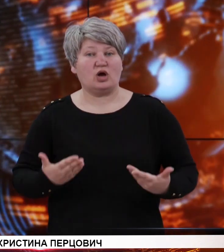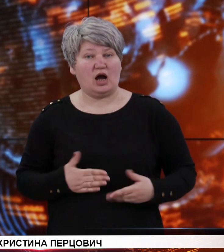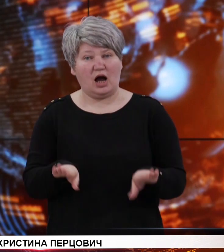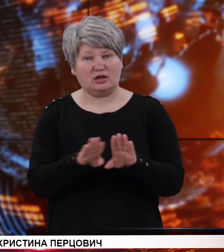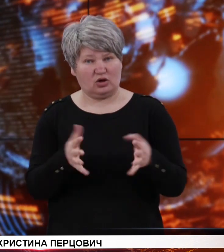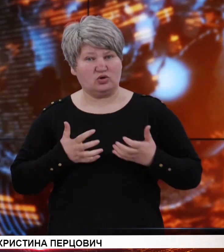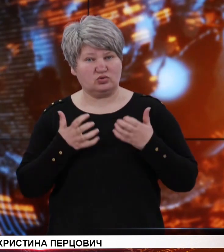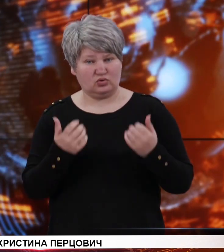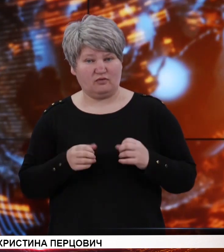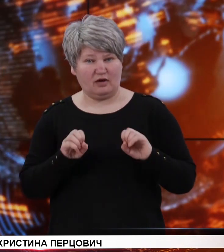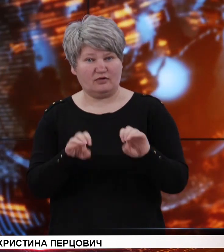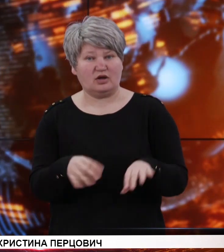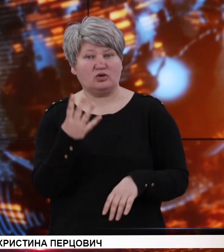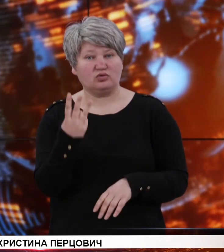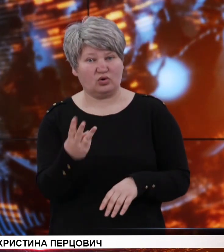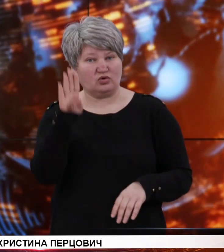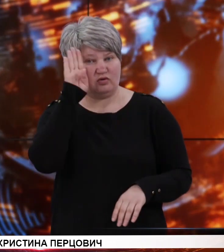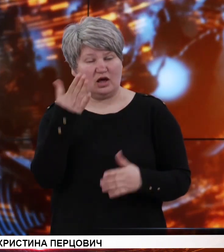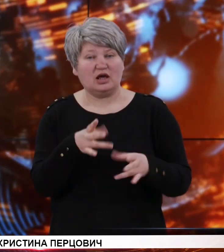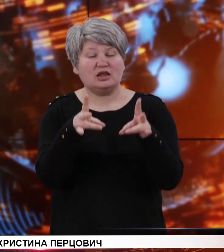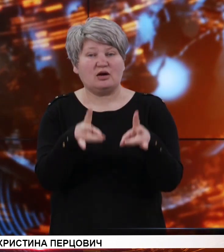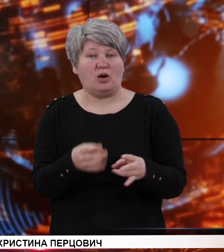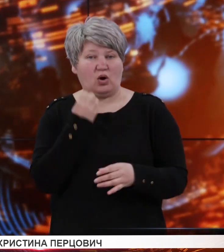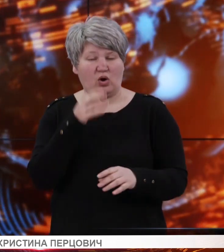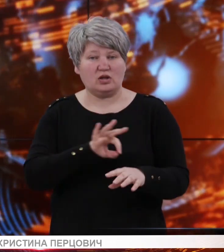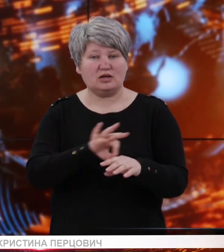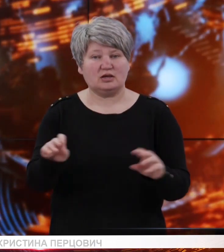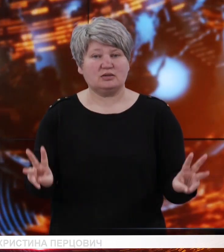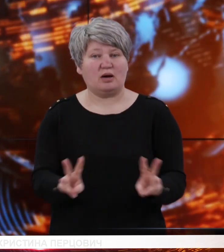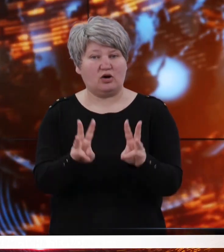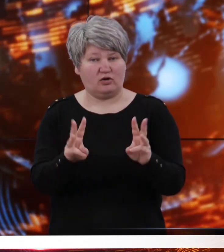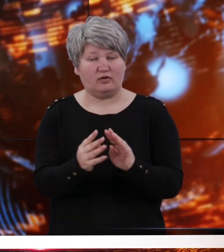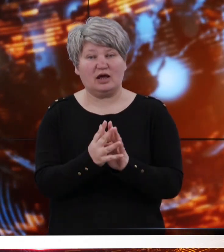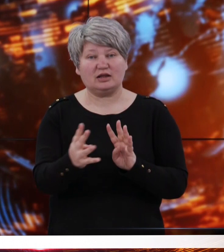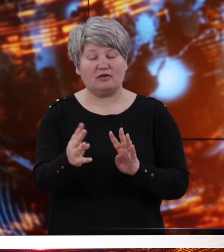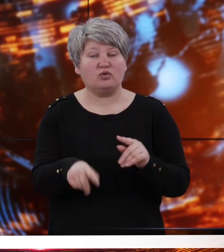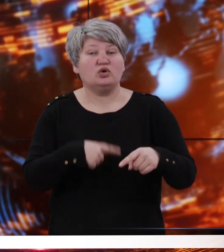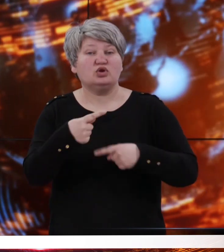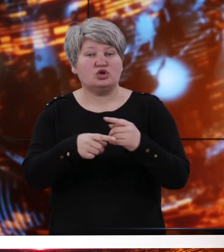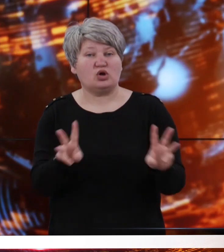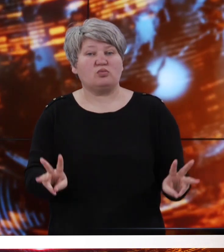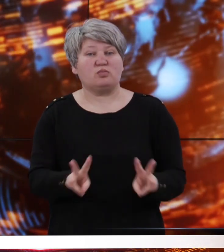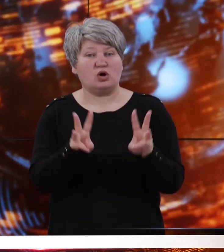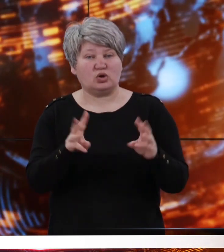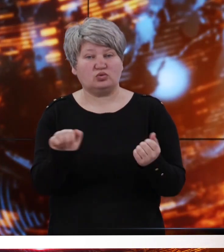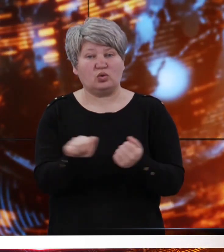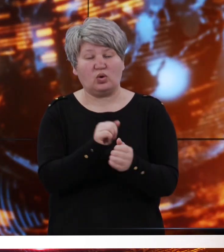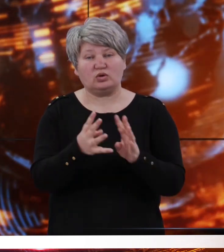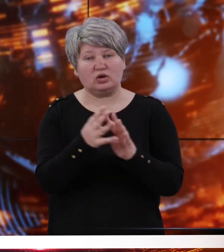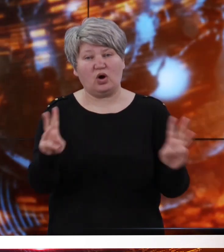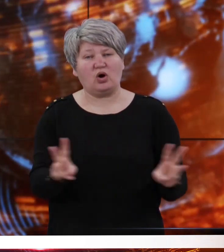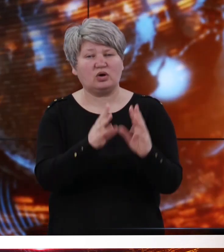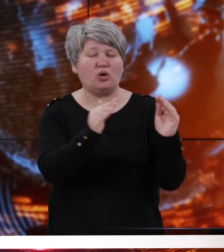також здоров'ям поплатилися троє чоловіків, які травмувалися, коли спалювали сухостій. Через пожежі сухої трави горять